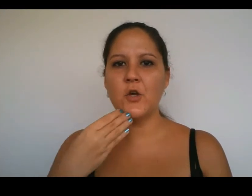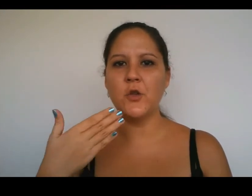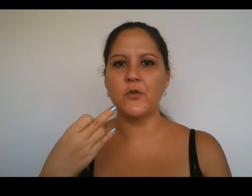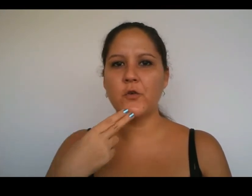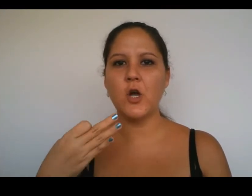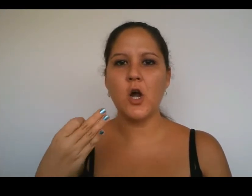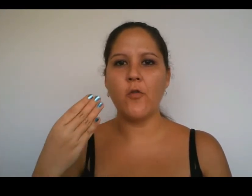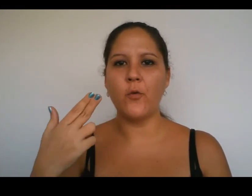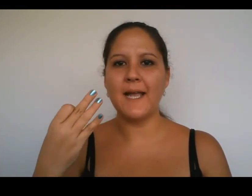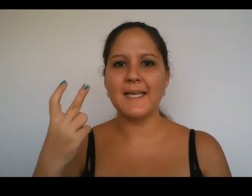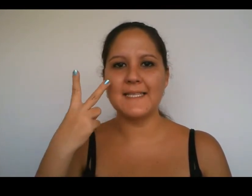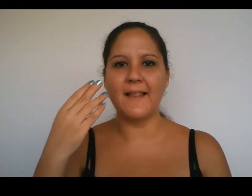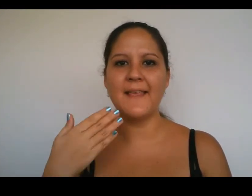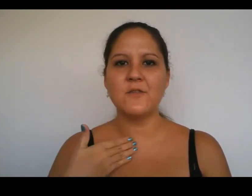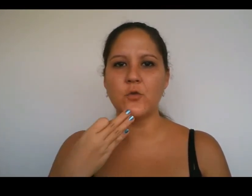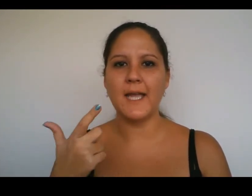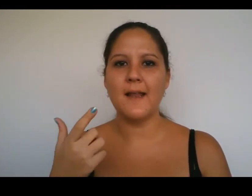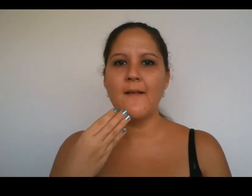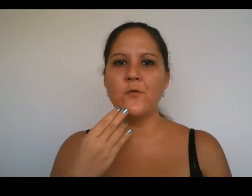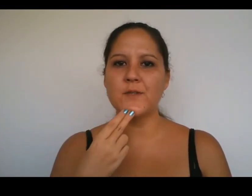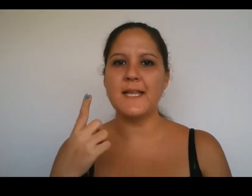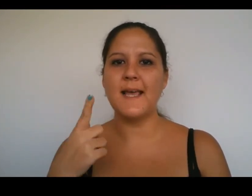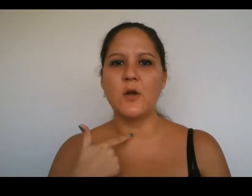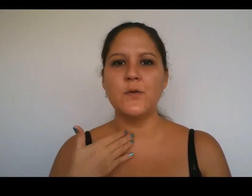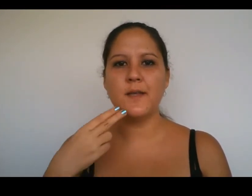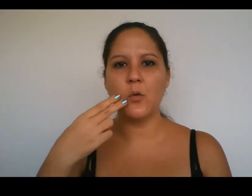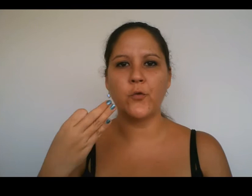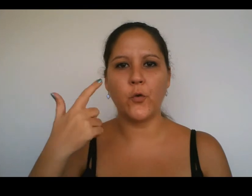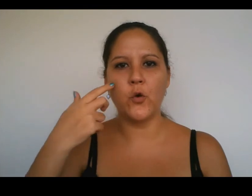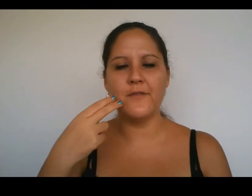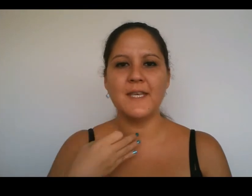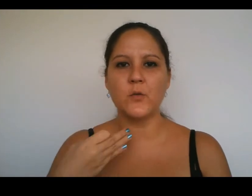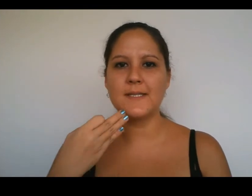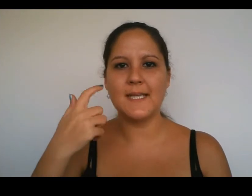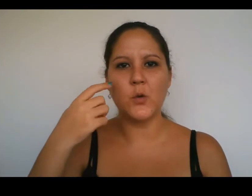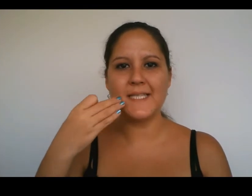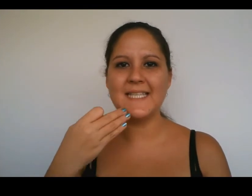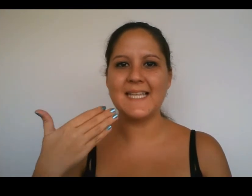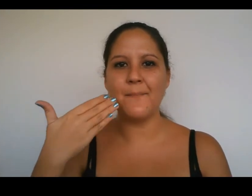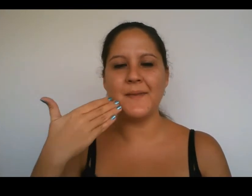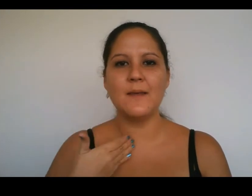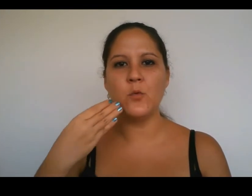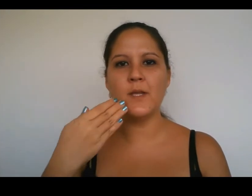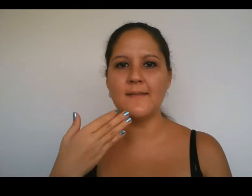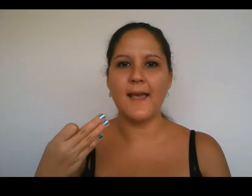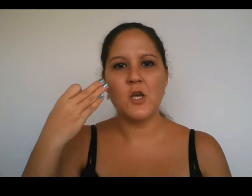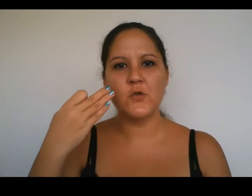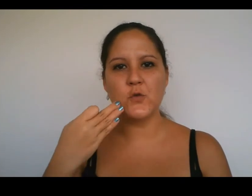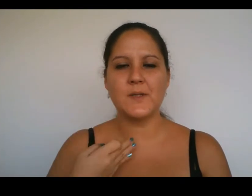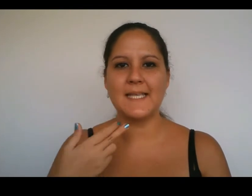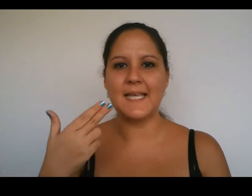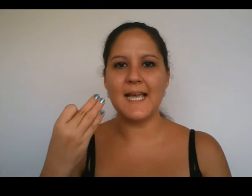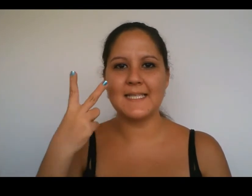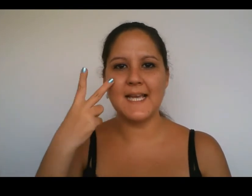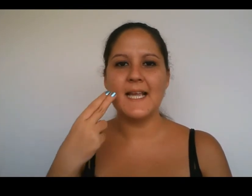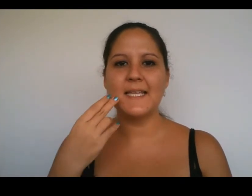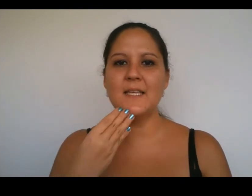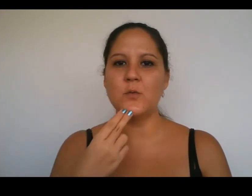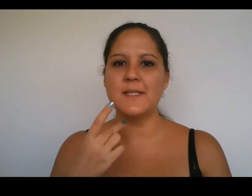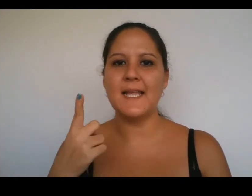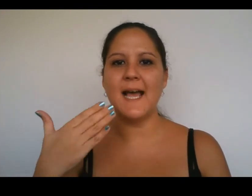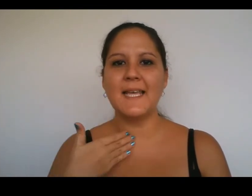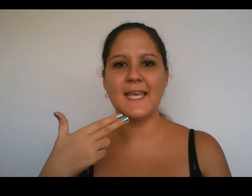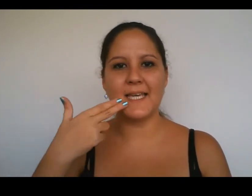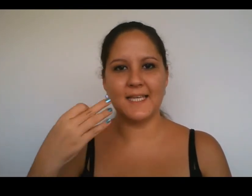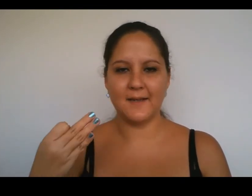respirer. Dans notre corps, nos gardiens naturels nous aident à lutter contre le virus. C'est le système immunitaire. Ce